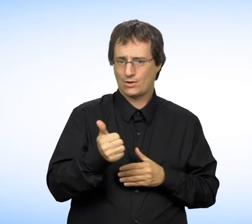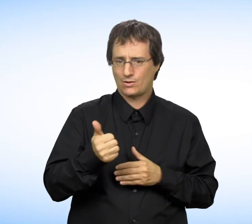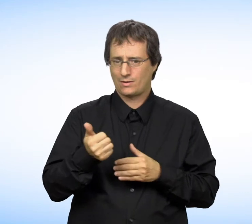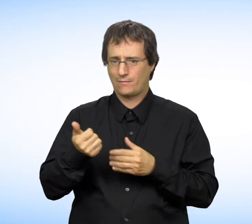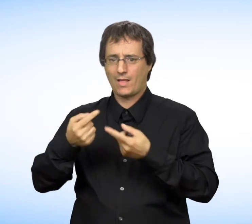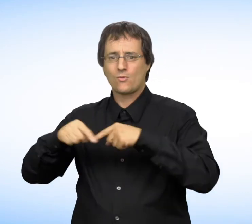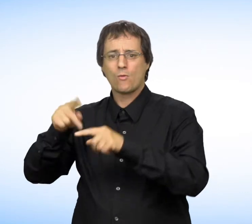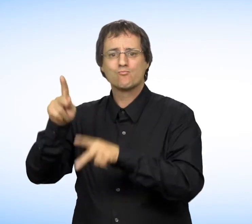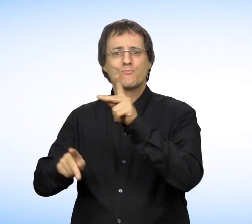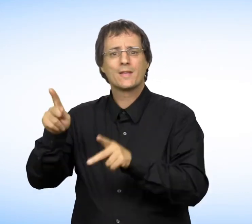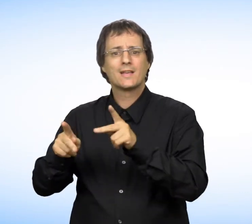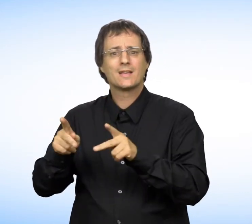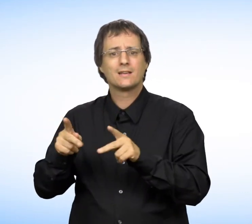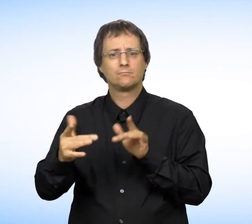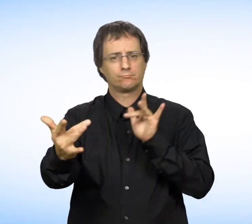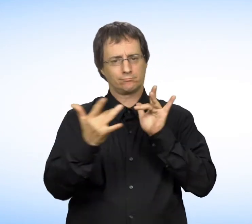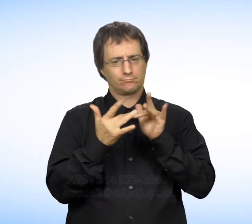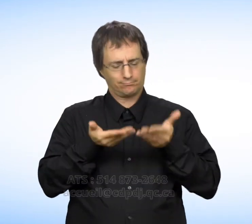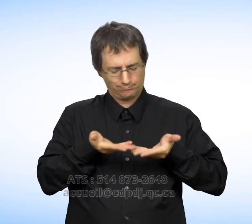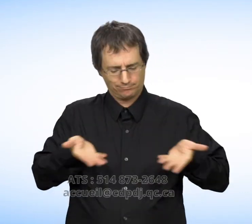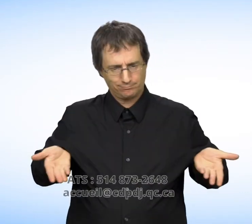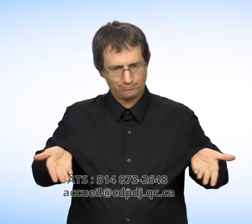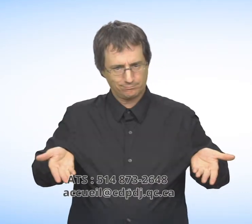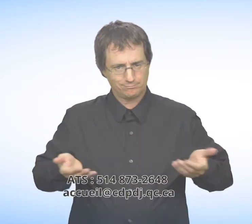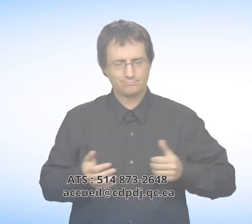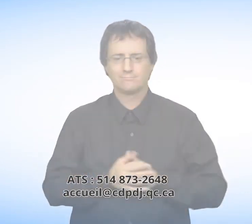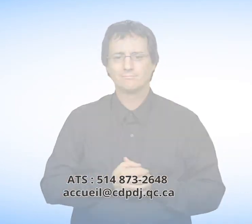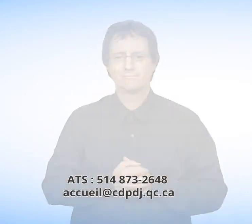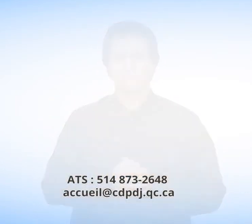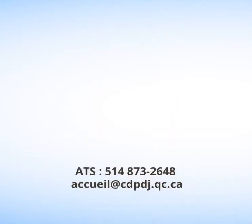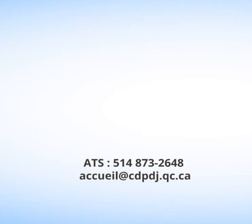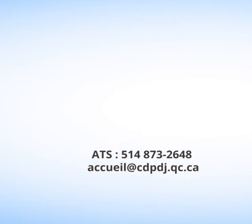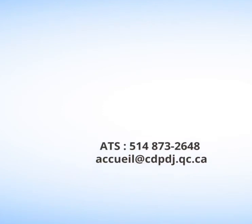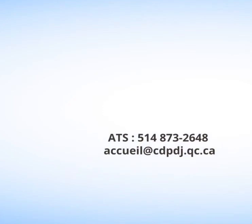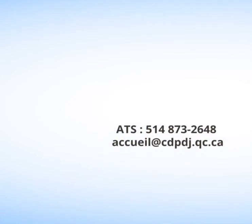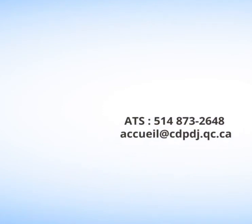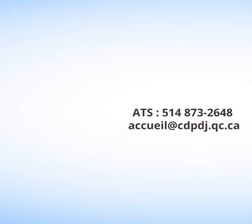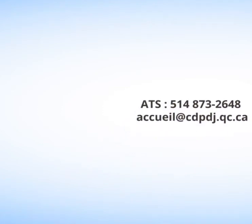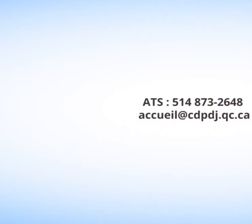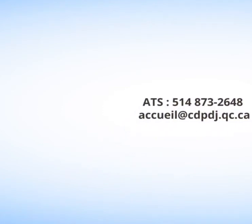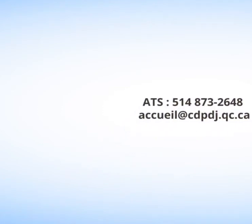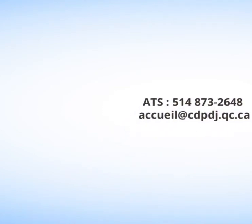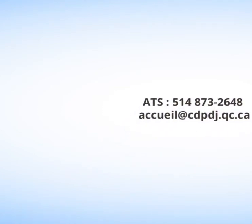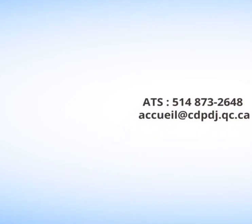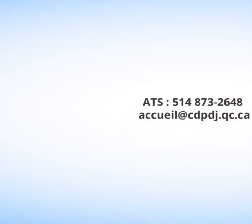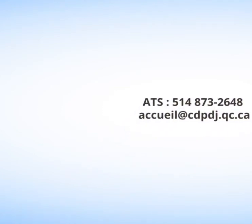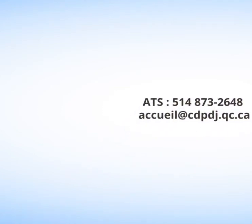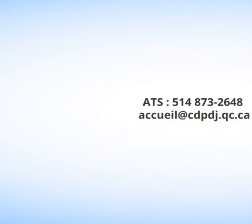lieux publics, contactez-nous par ATS au 514-873-2648 ou par courriel